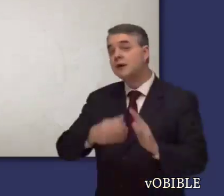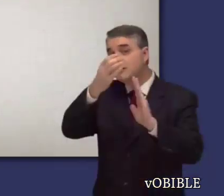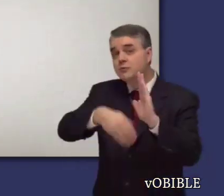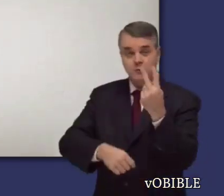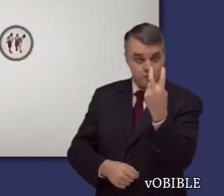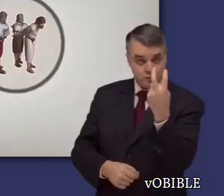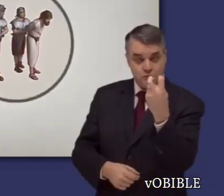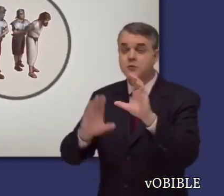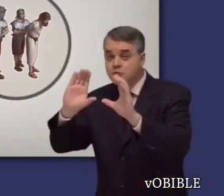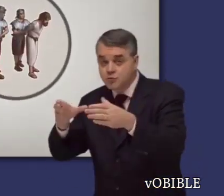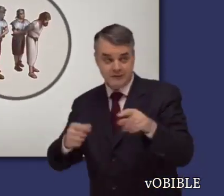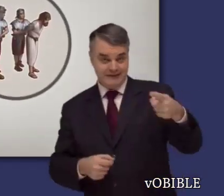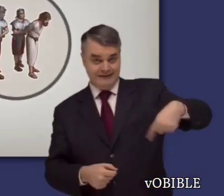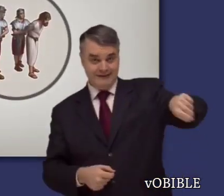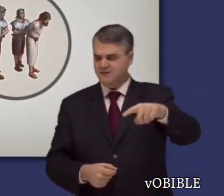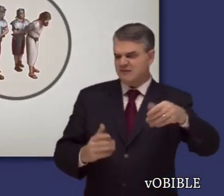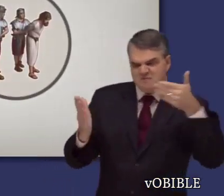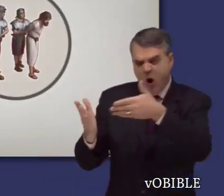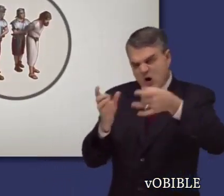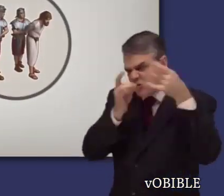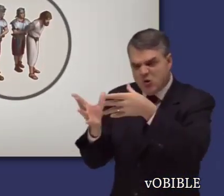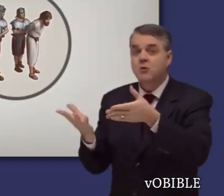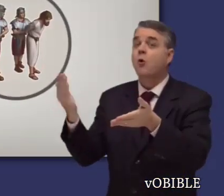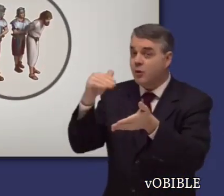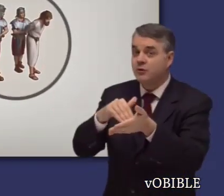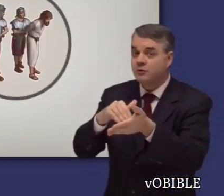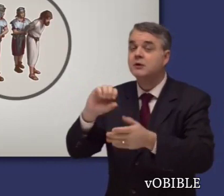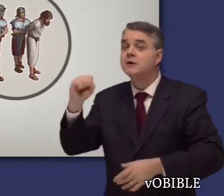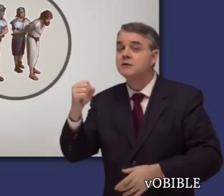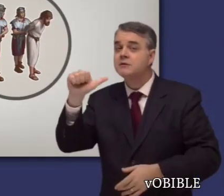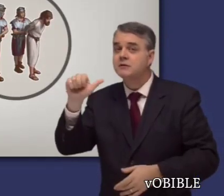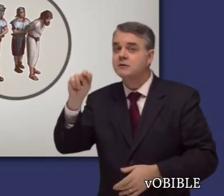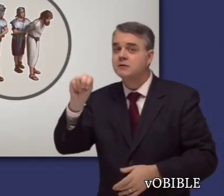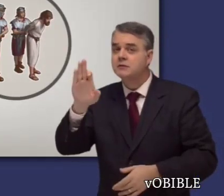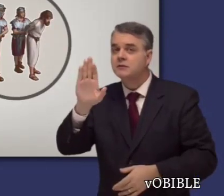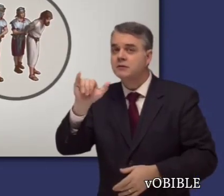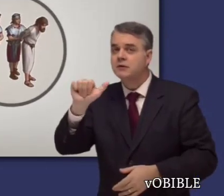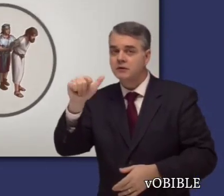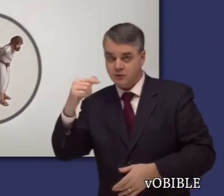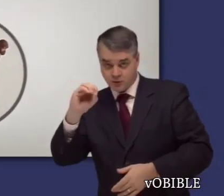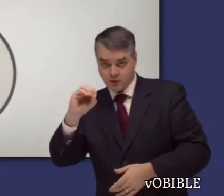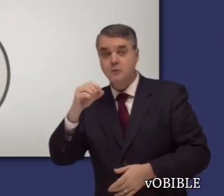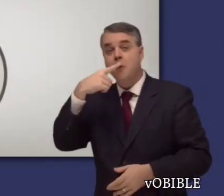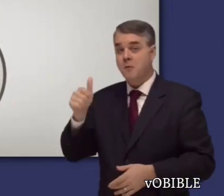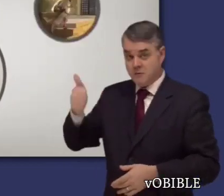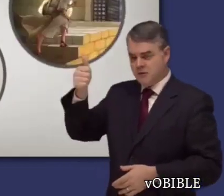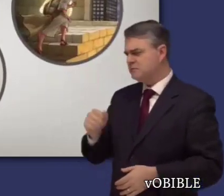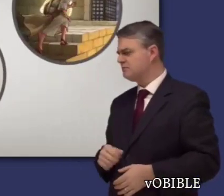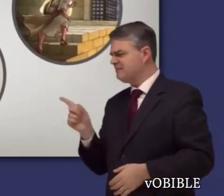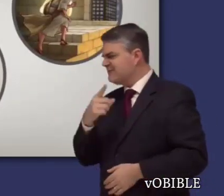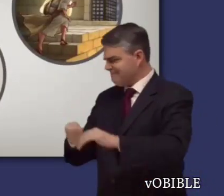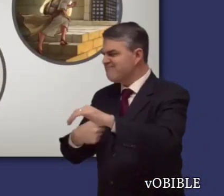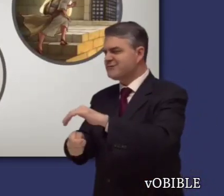En el capítulo 12 estalla de nuevo la persecución. Herodes manda matar al apóstol Santiago y encarcela a Pedro,